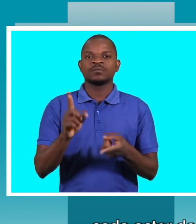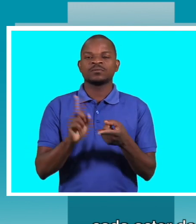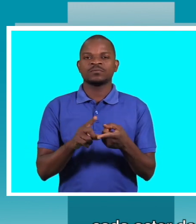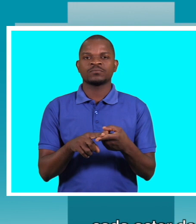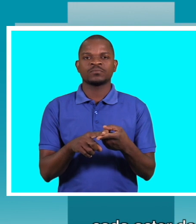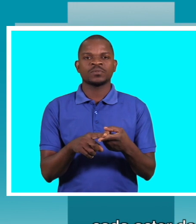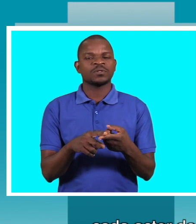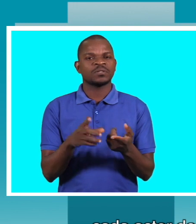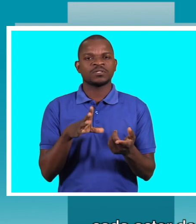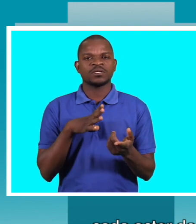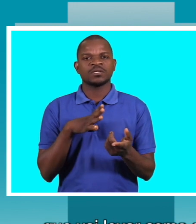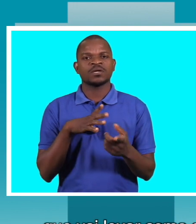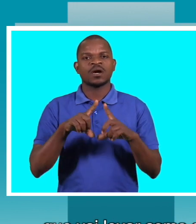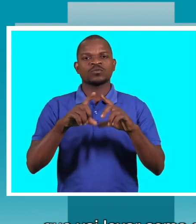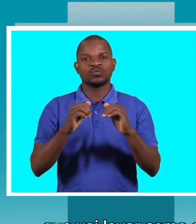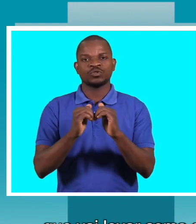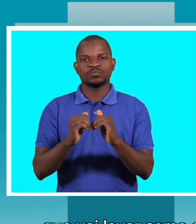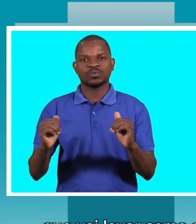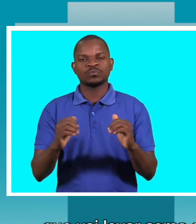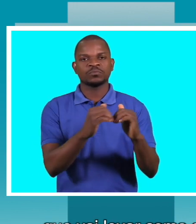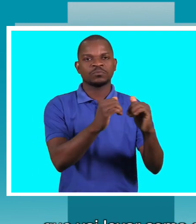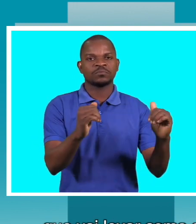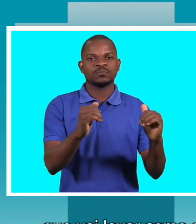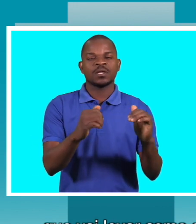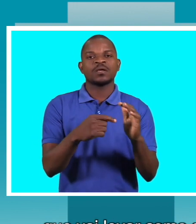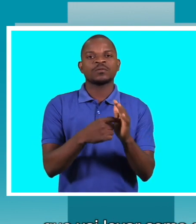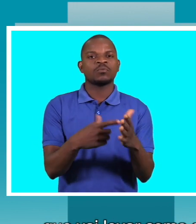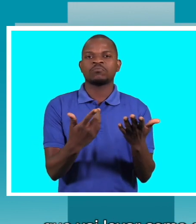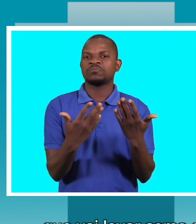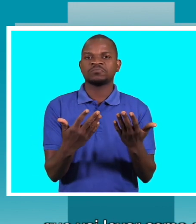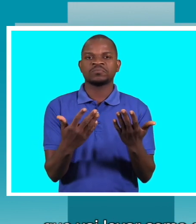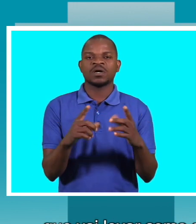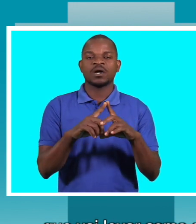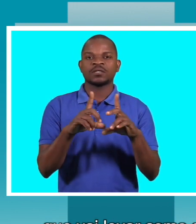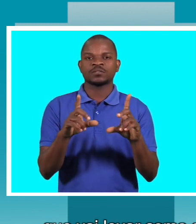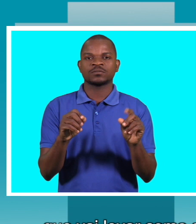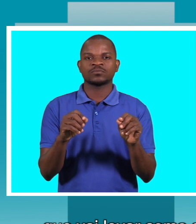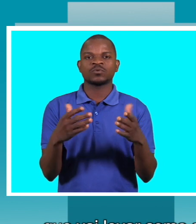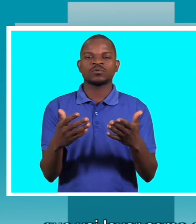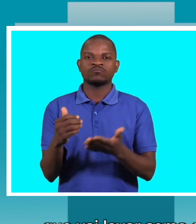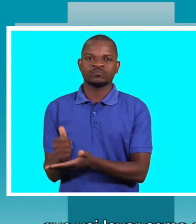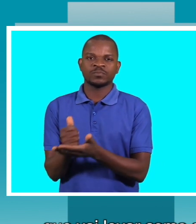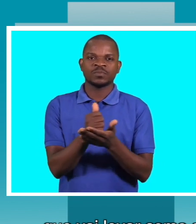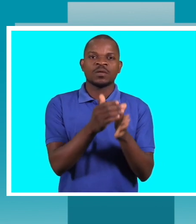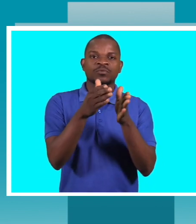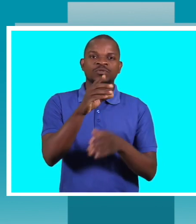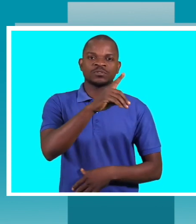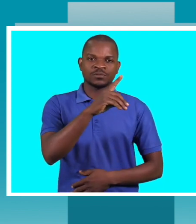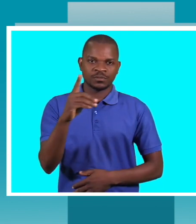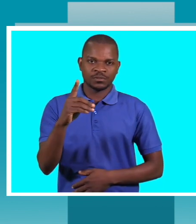especificidade, o que vai levar como ações para a pessoa com deficiência. É